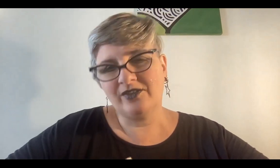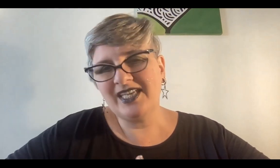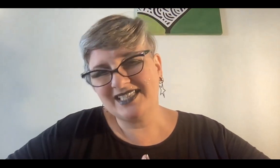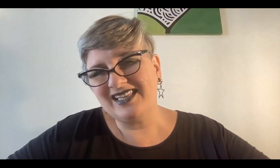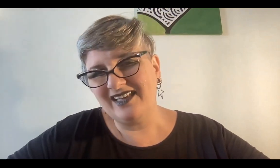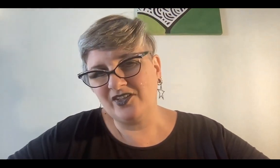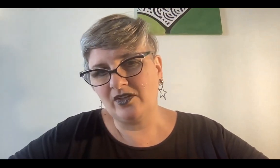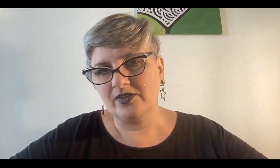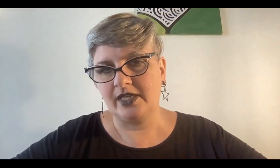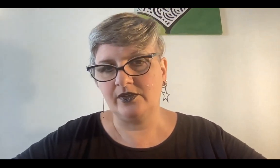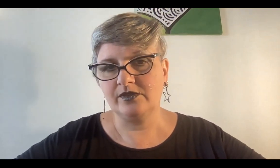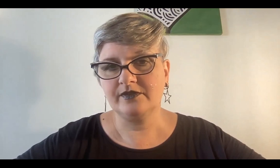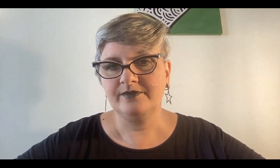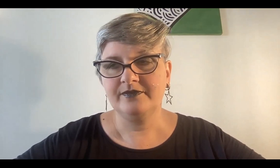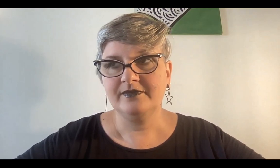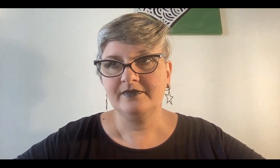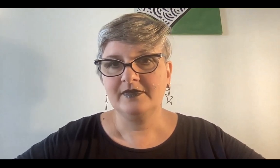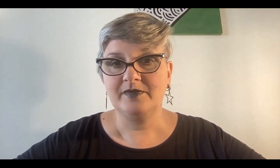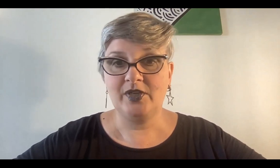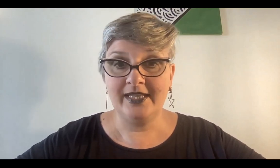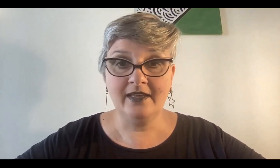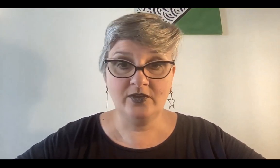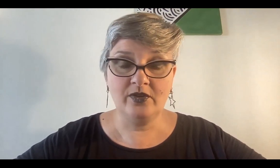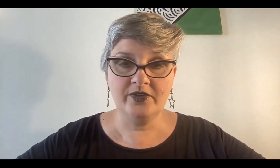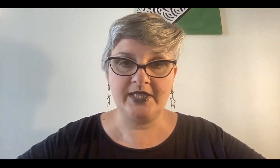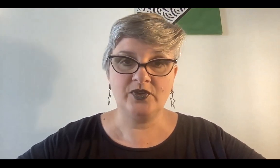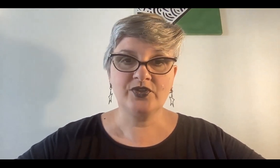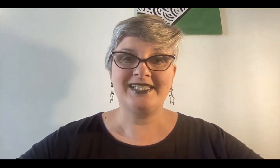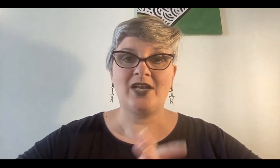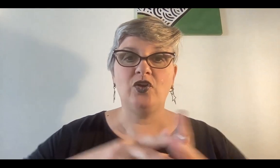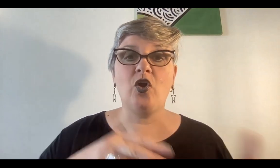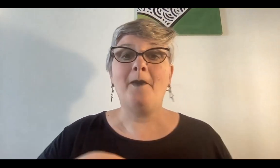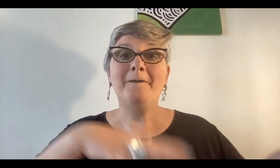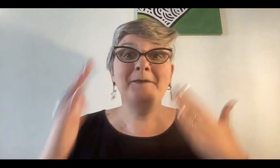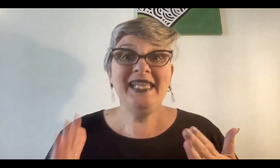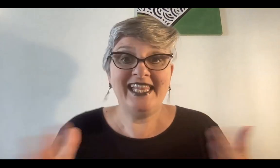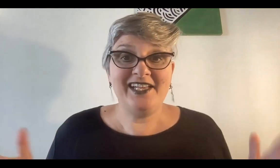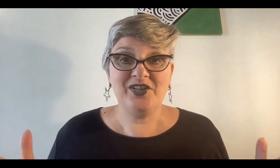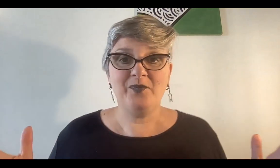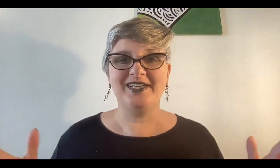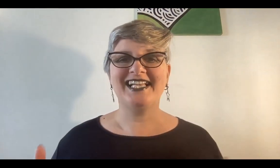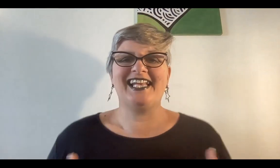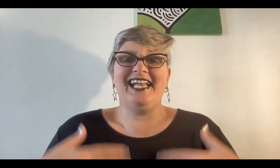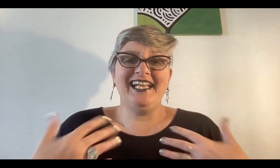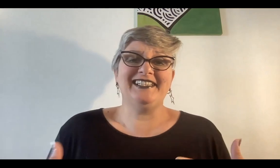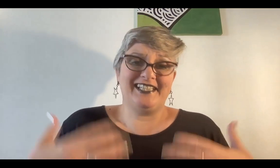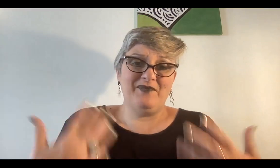otro día es el día de todos los santos. Pero el día de todos los santos se colocó miles de años después, que este